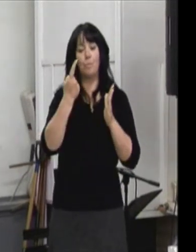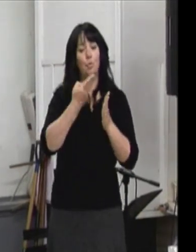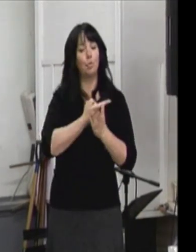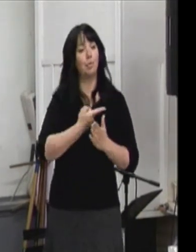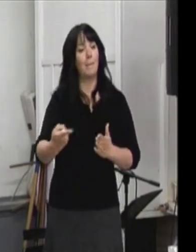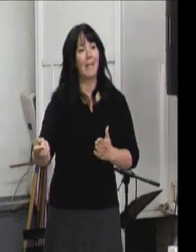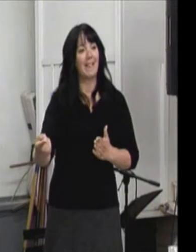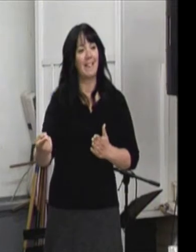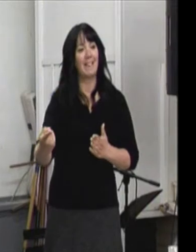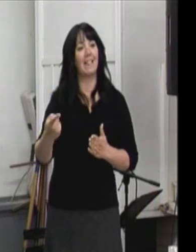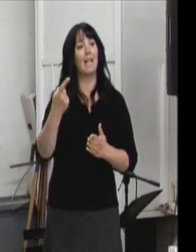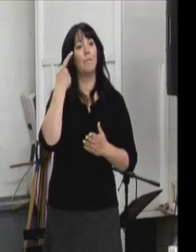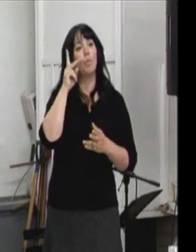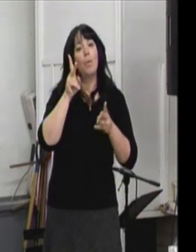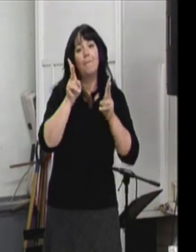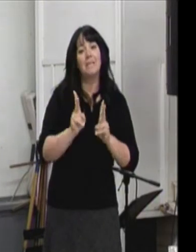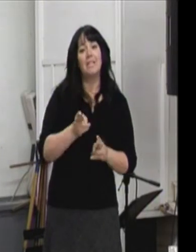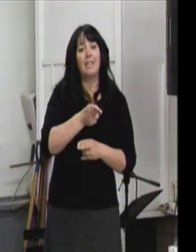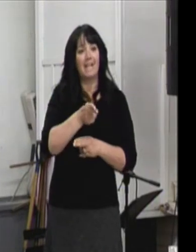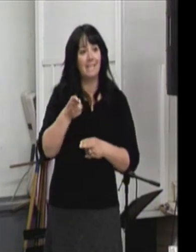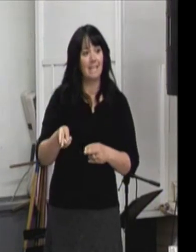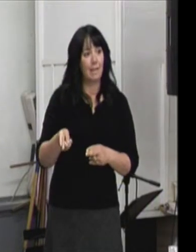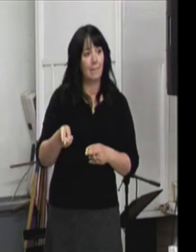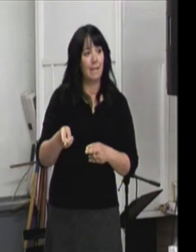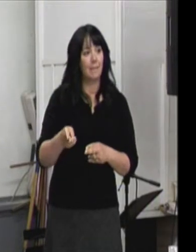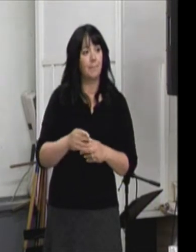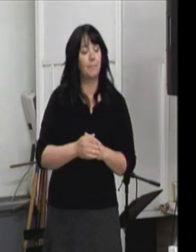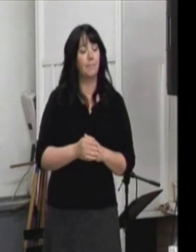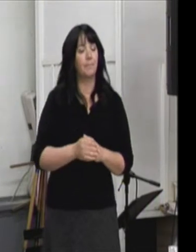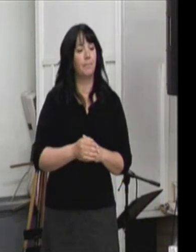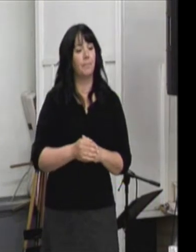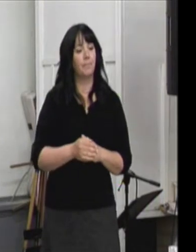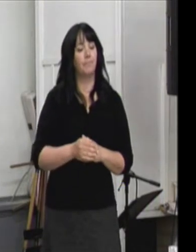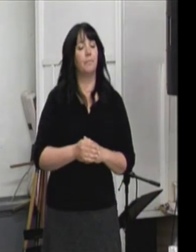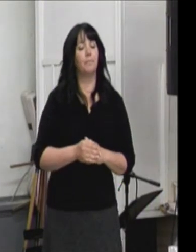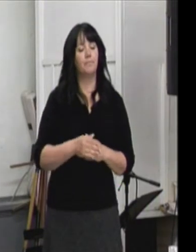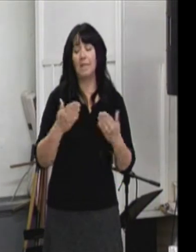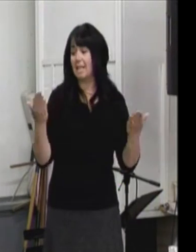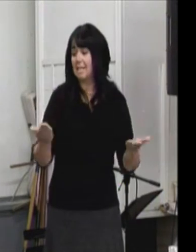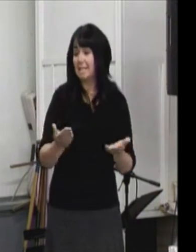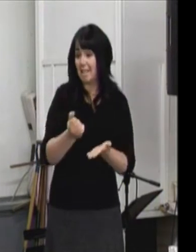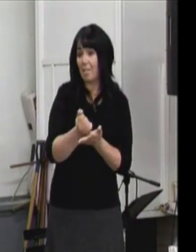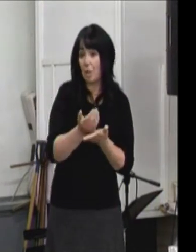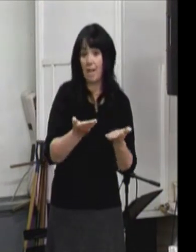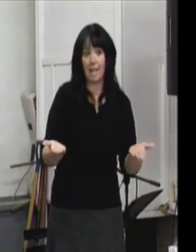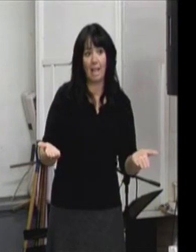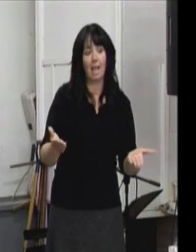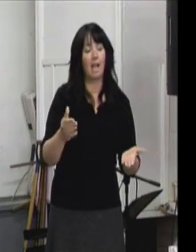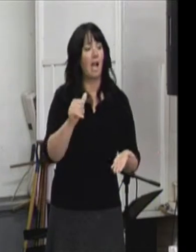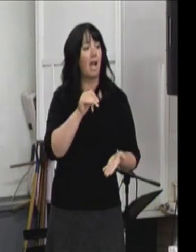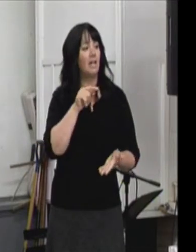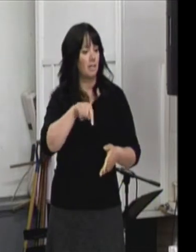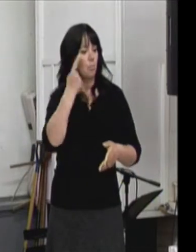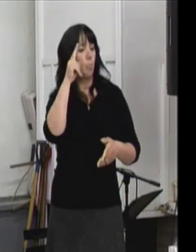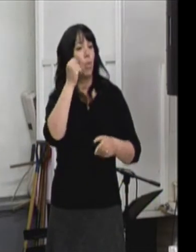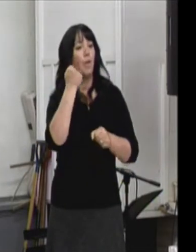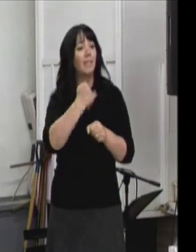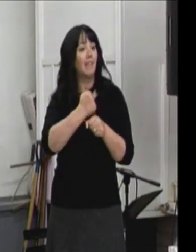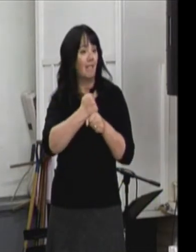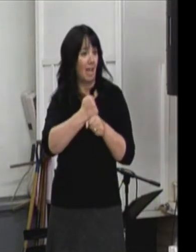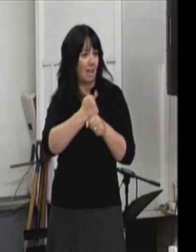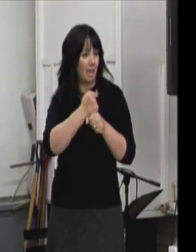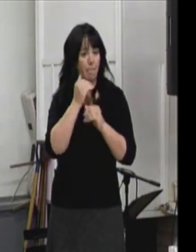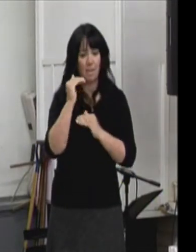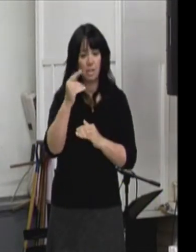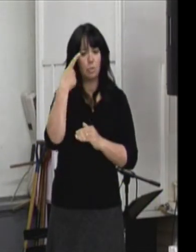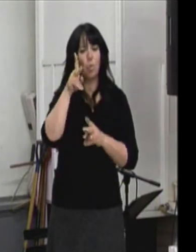sensibilisation à la situation des personnes handicapées. Ici à l'atelier, on est un atelier de travail protégé